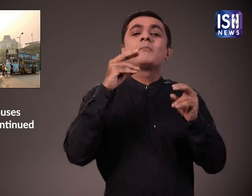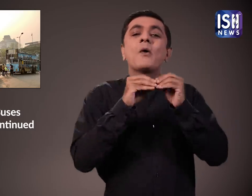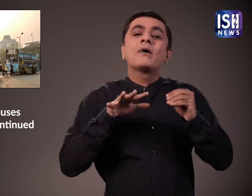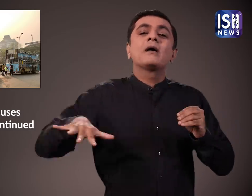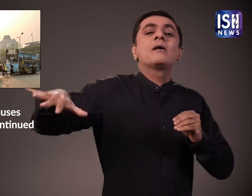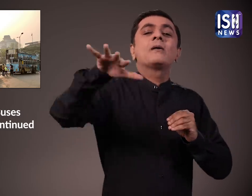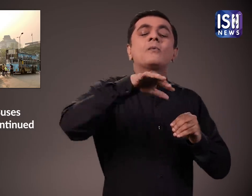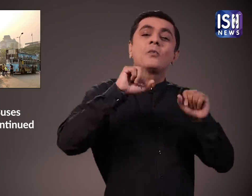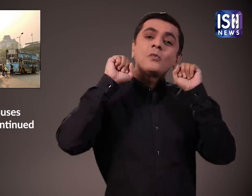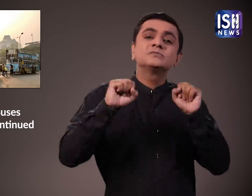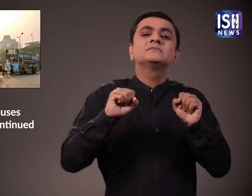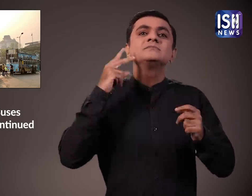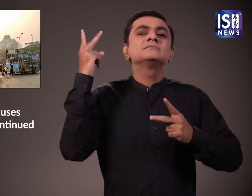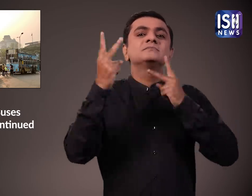काभी अधिक रहन किया जाएगा